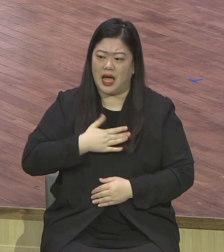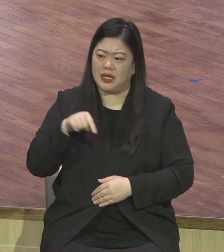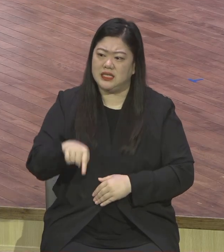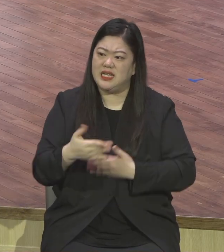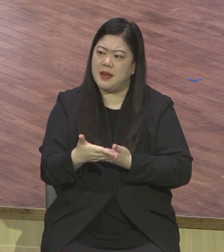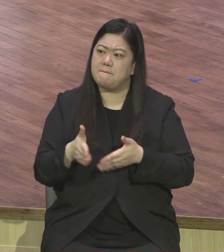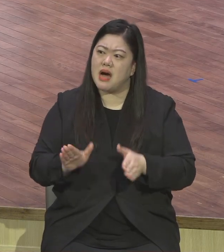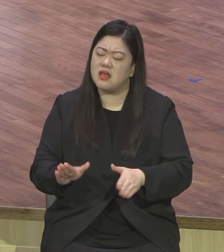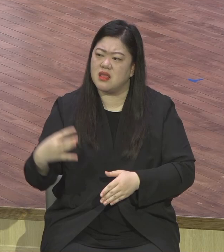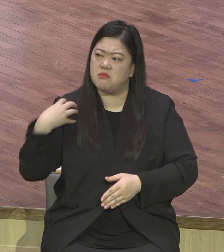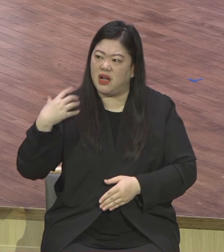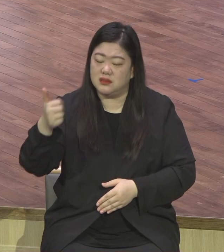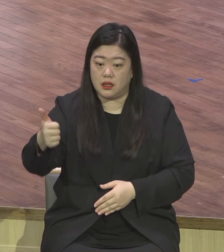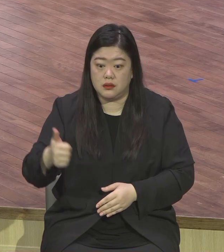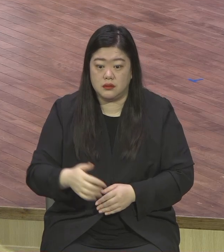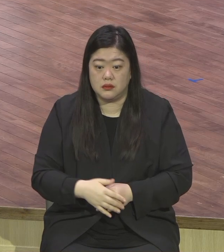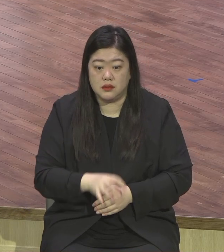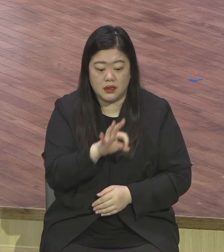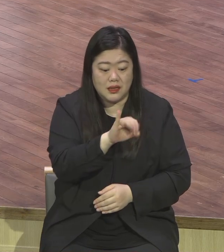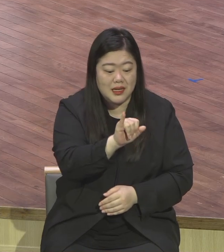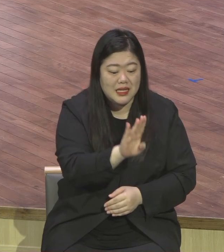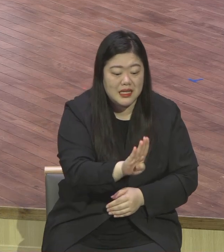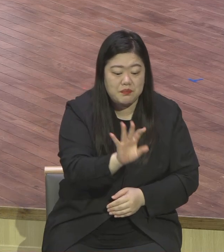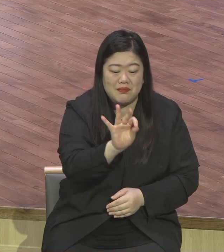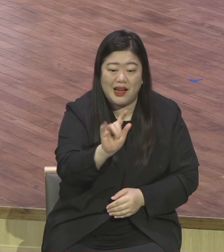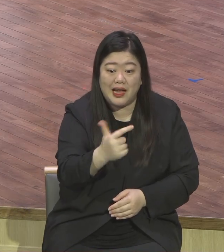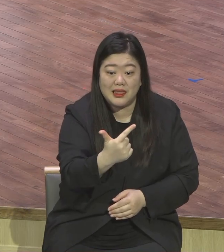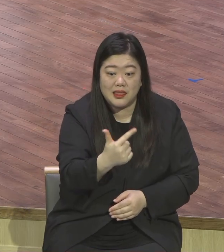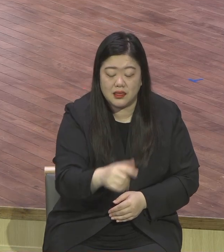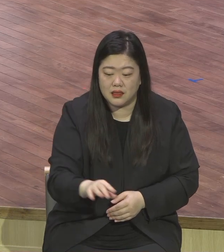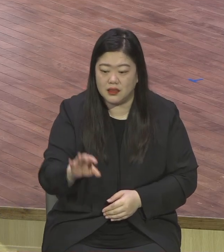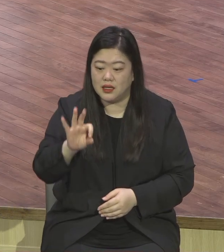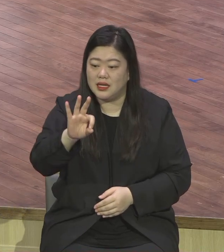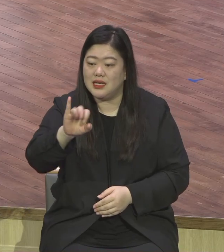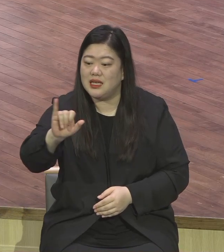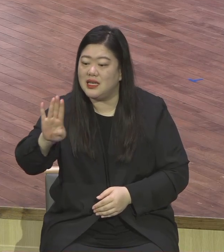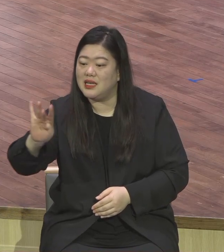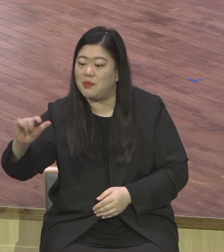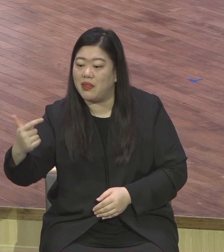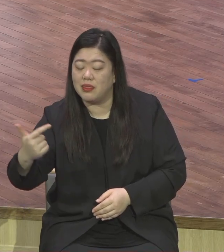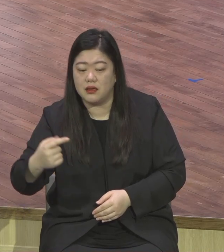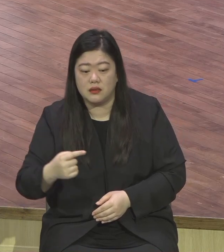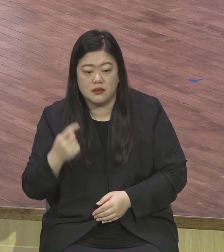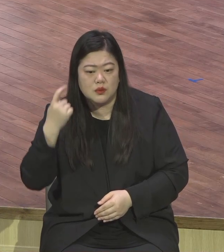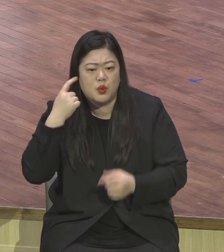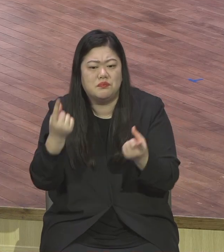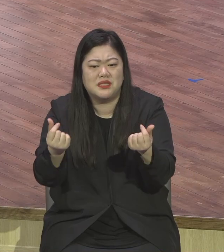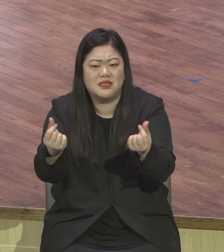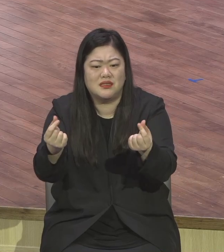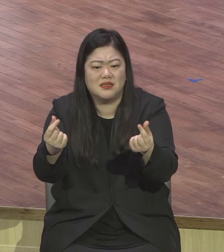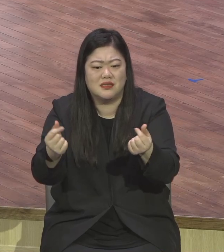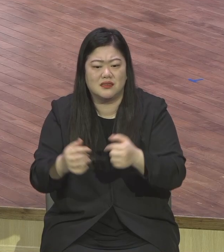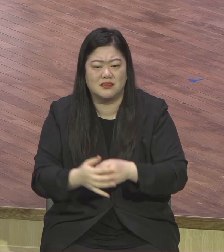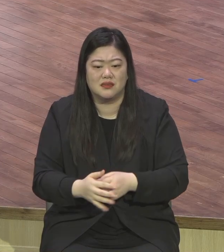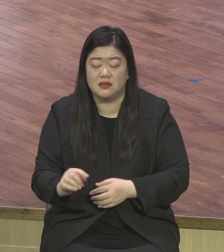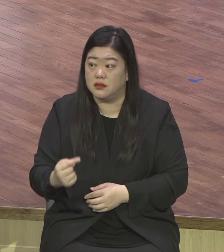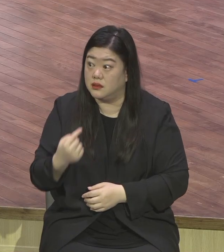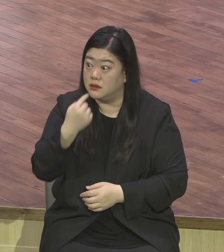너 입 안에 먹고 입 안에 반장인데요. 말 비슷하죠. 무슨